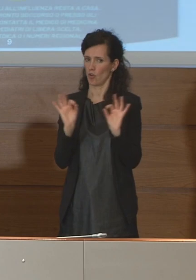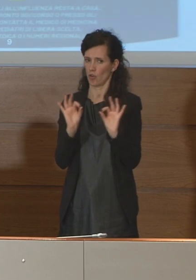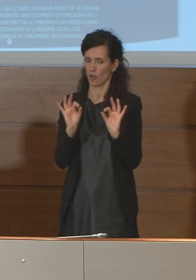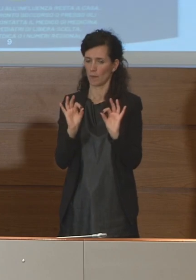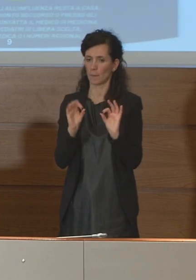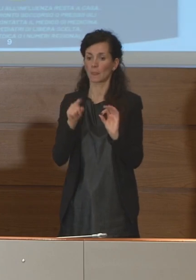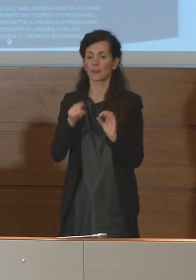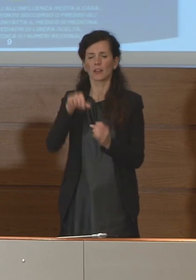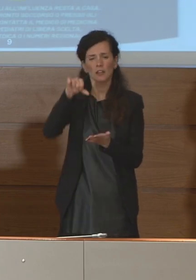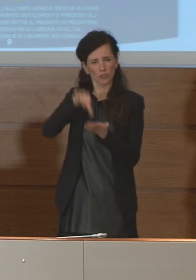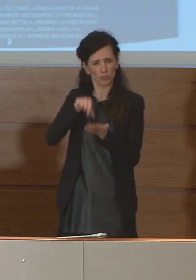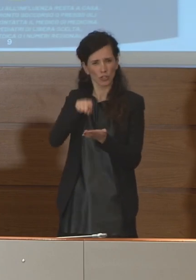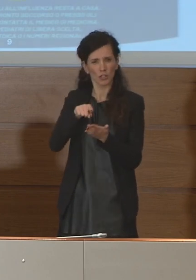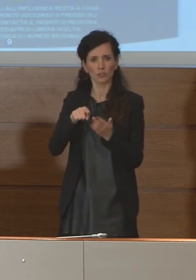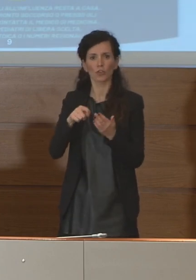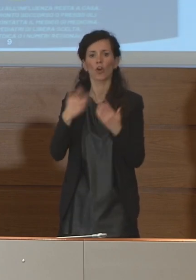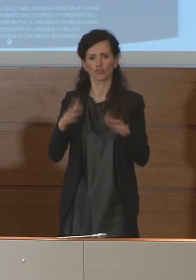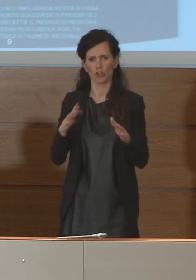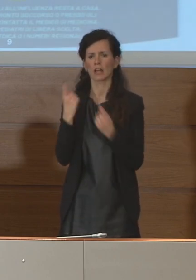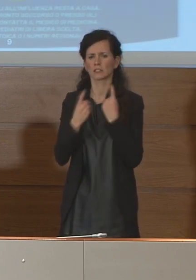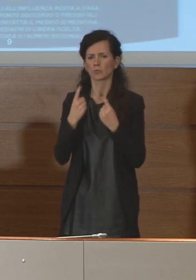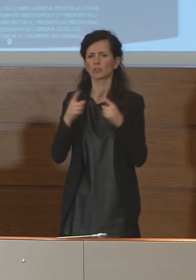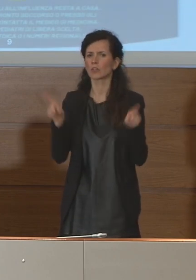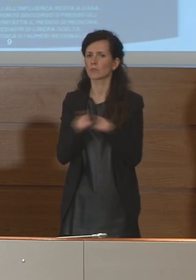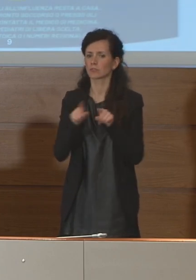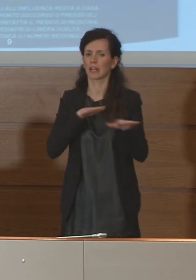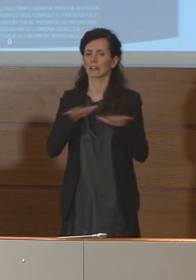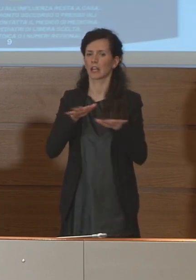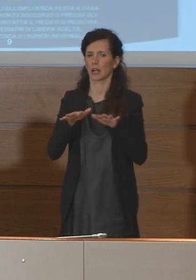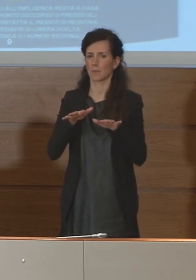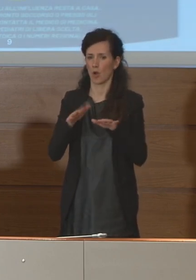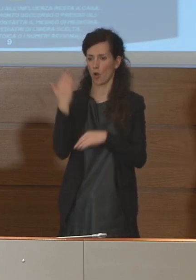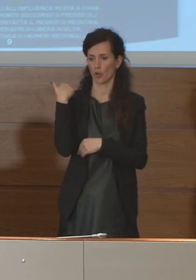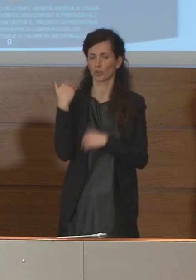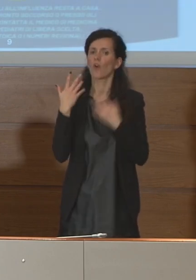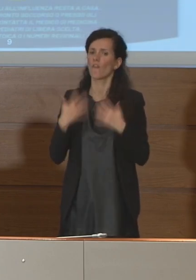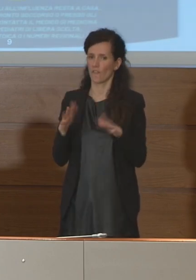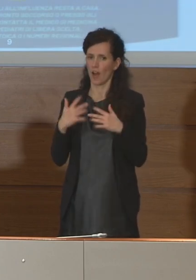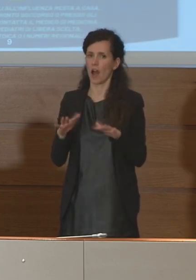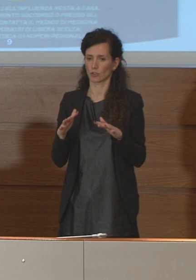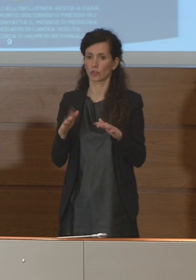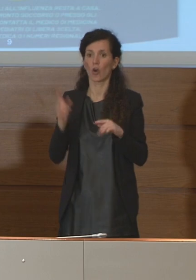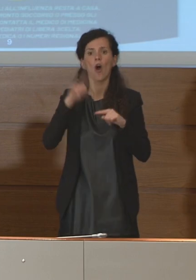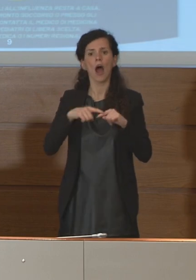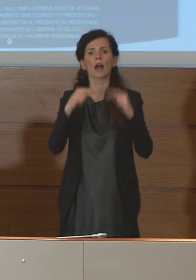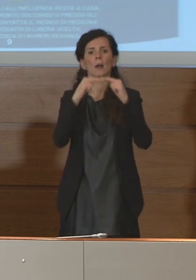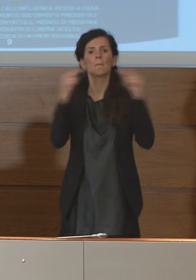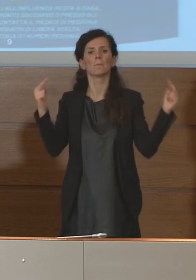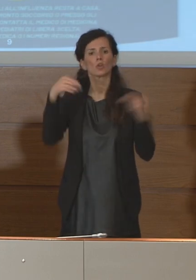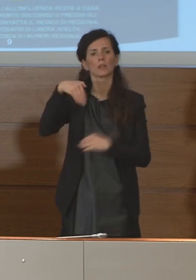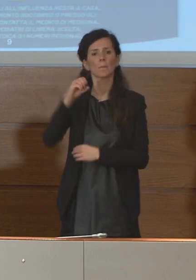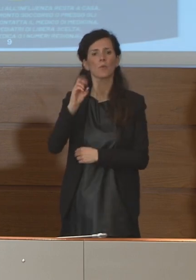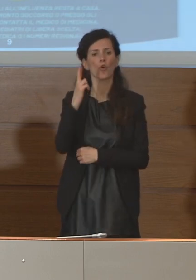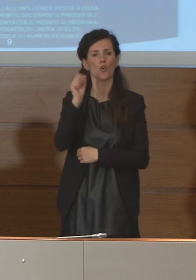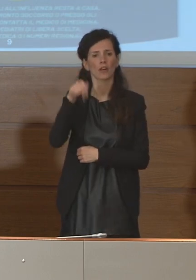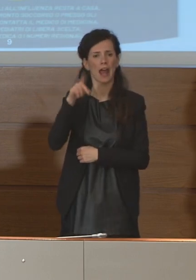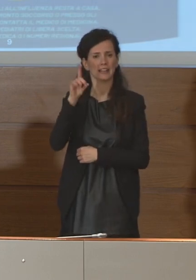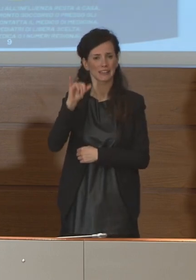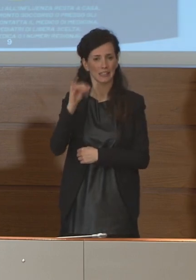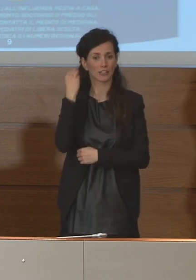attivata in occasione del terremoto del centro Italia, è stata attivata anche in occasione del crollo del Ponte Morandi ma poi non ha